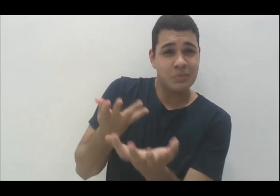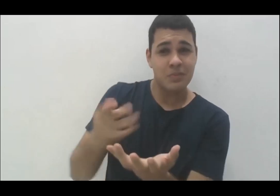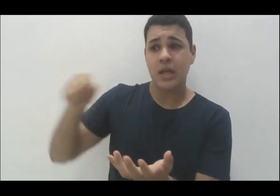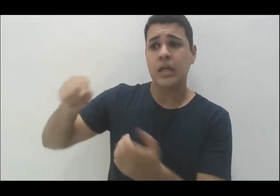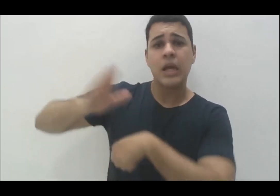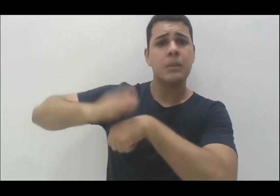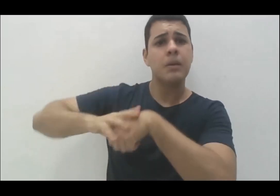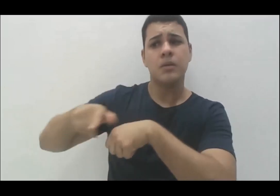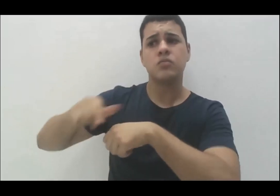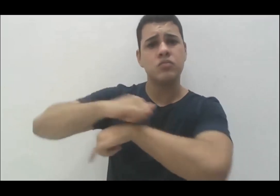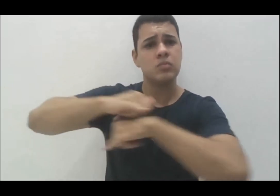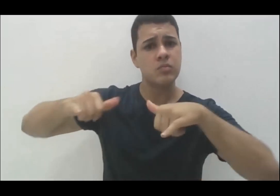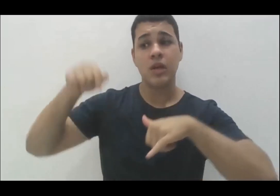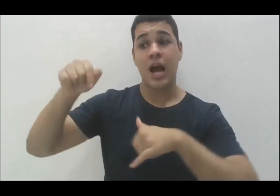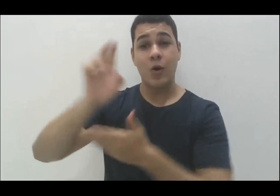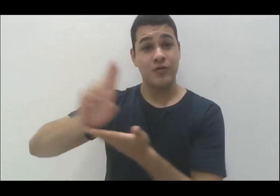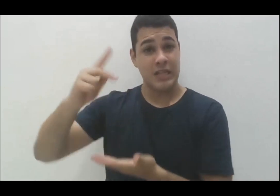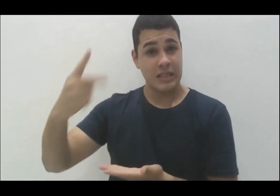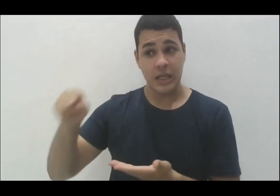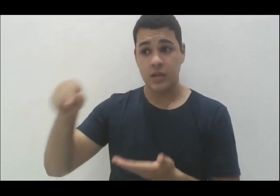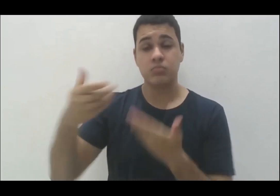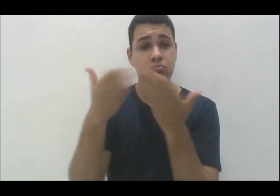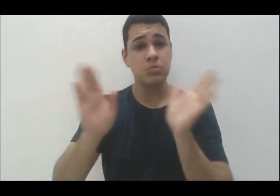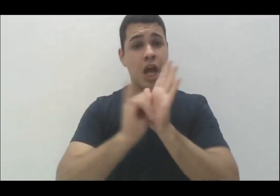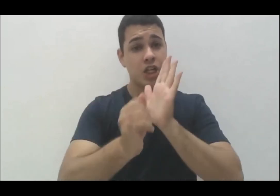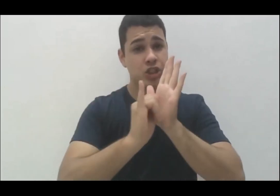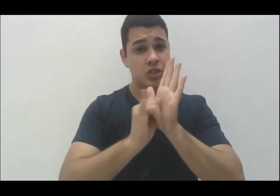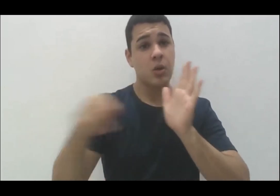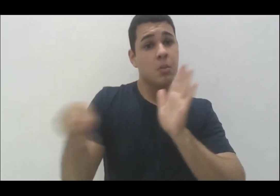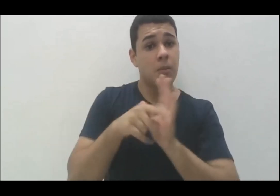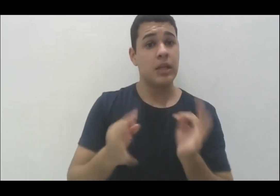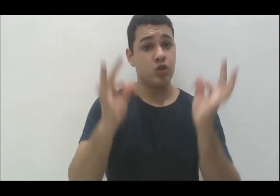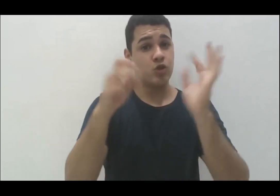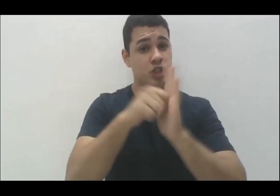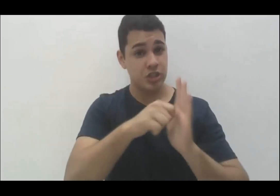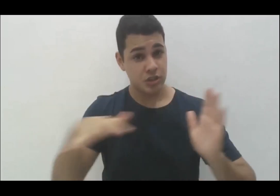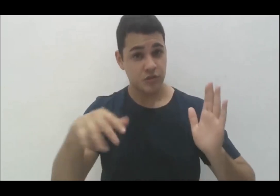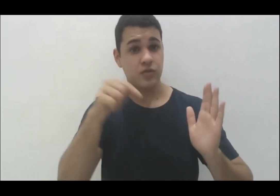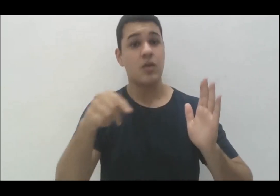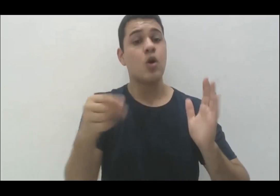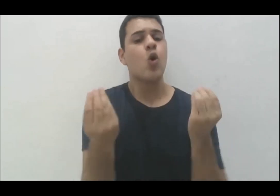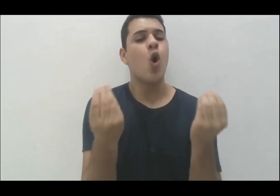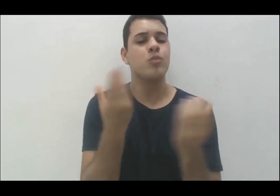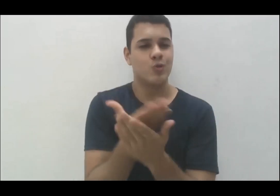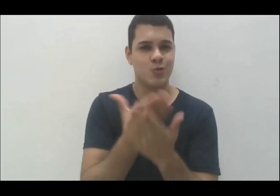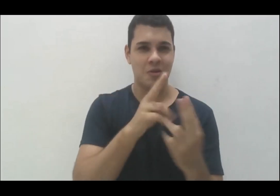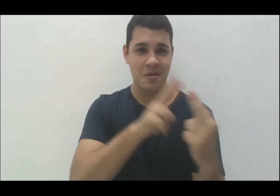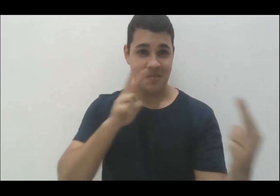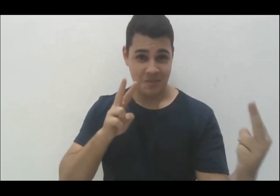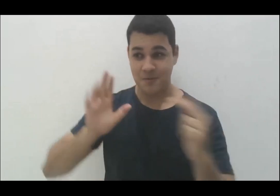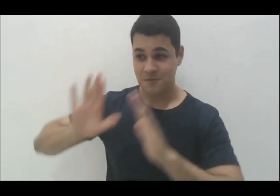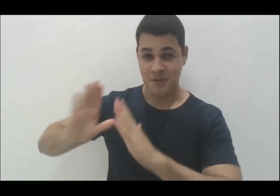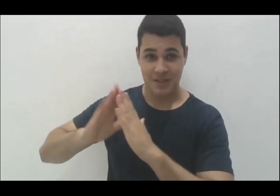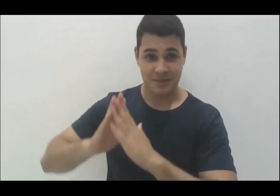edital de aquisição de tecnologias assistivas para o ensino remoto e quando